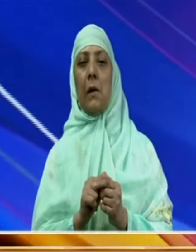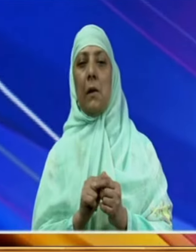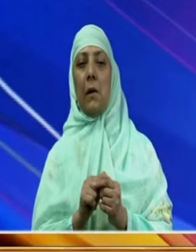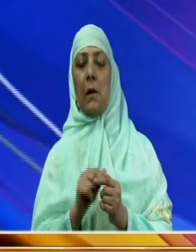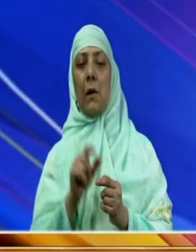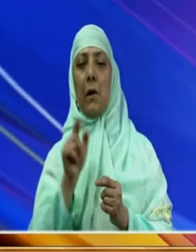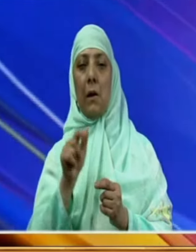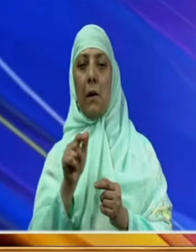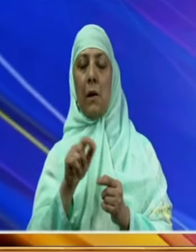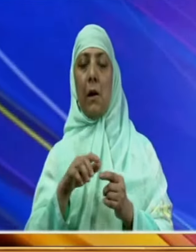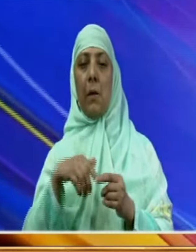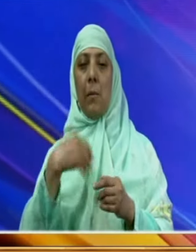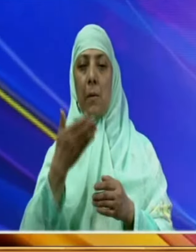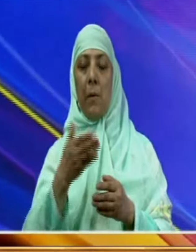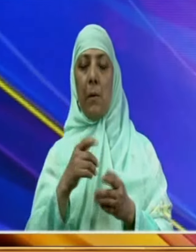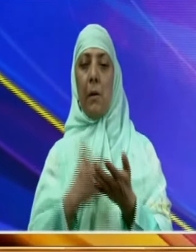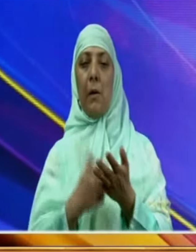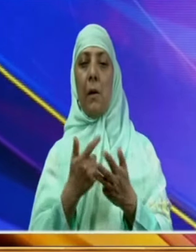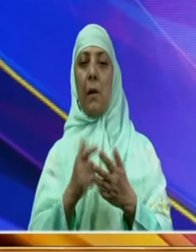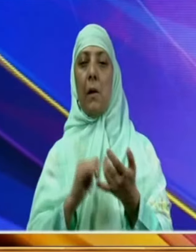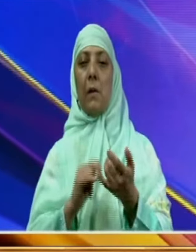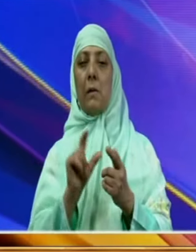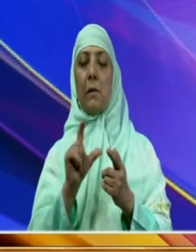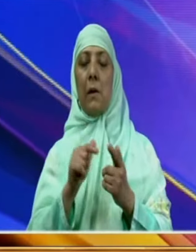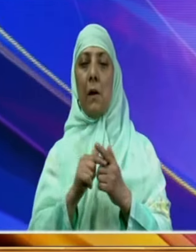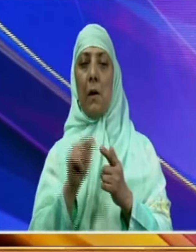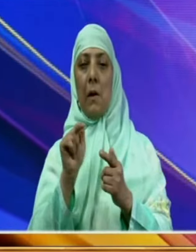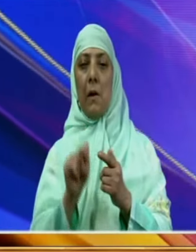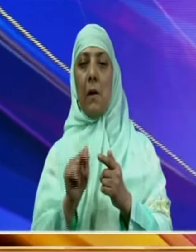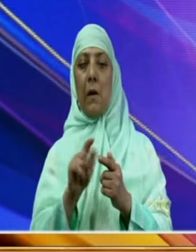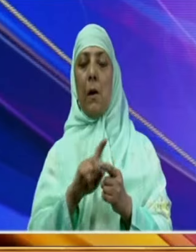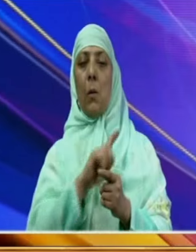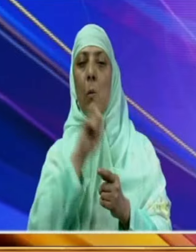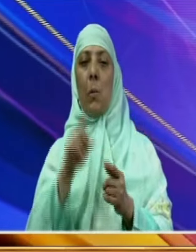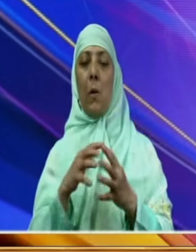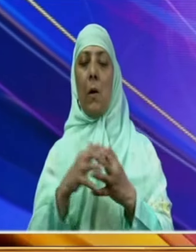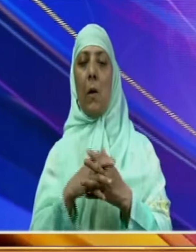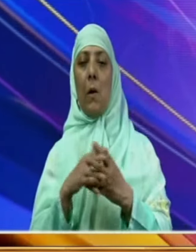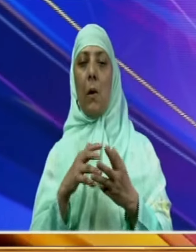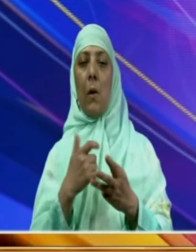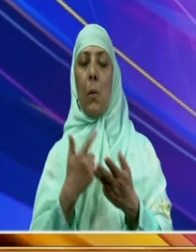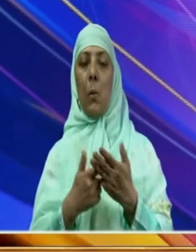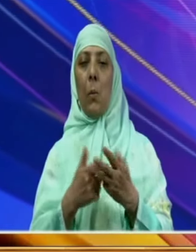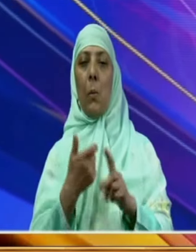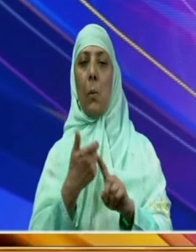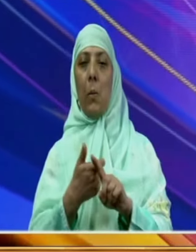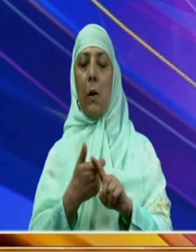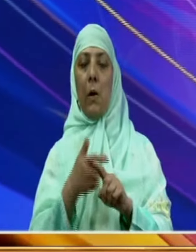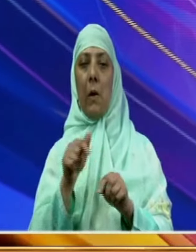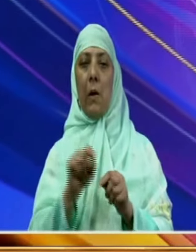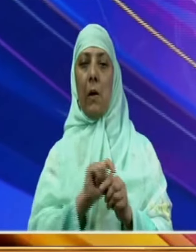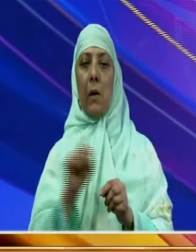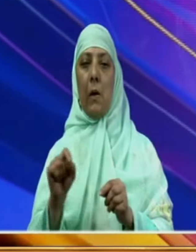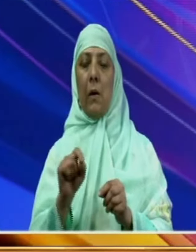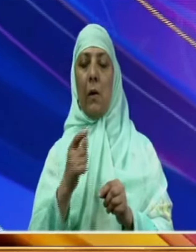امید ہے کہ ان نتائش کا اعلان ایک ہفتے کے اندر اندر کیا جائے گا